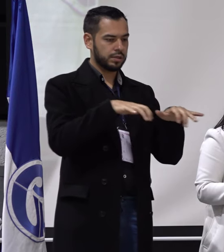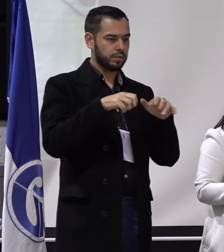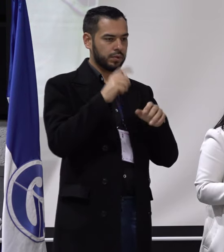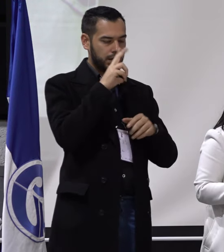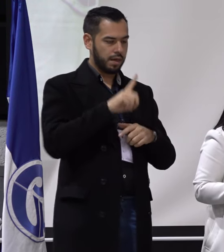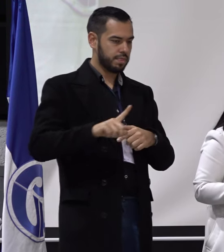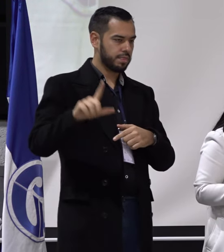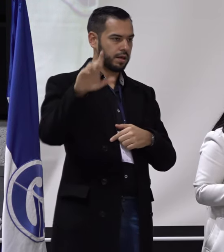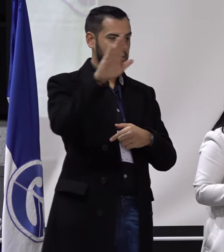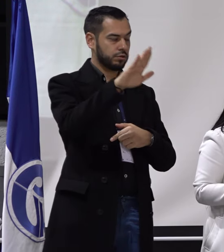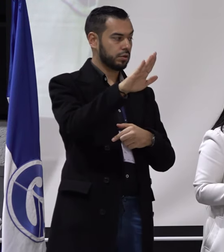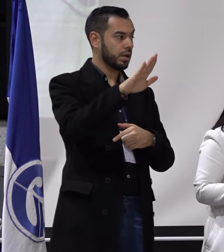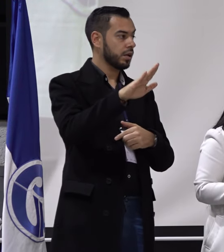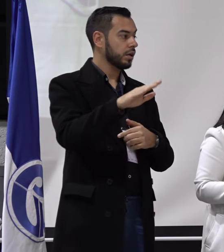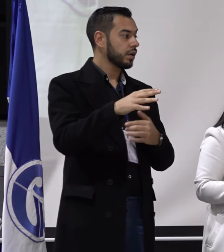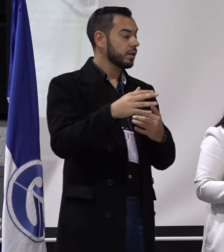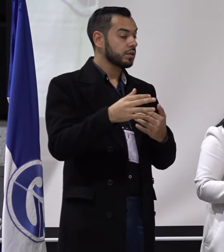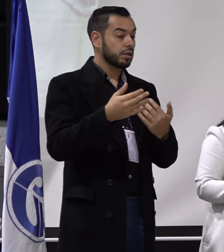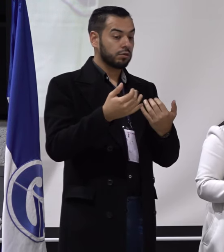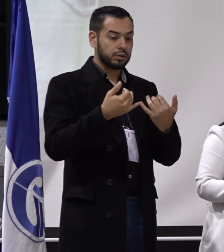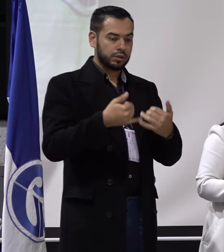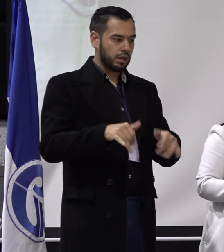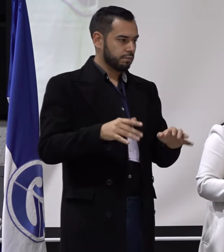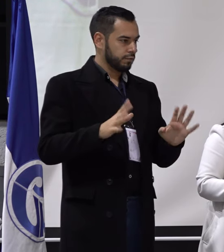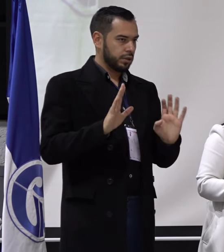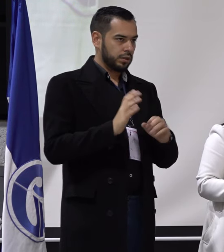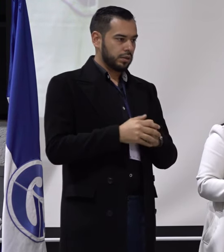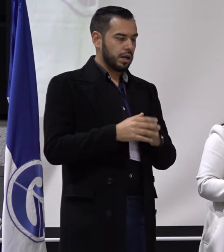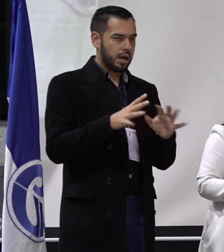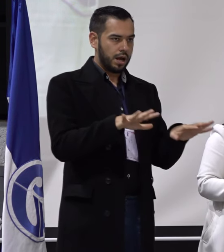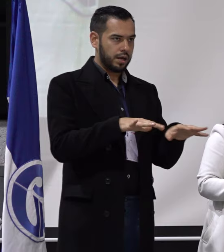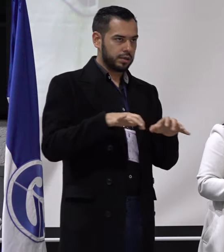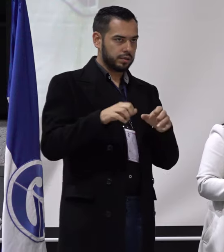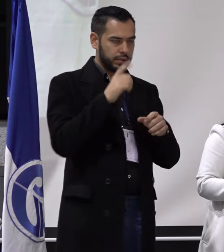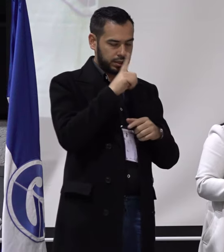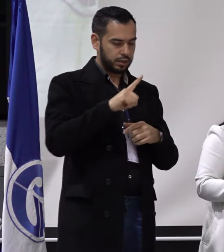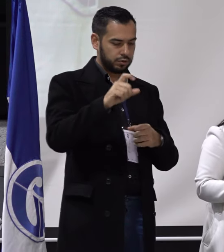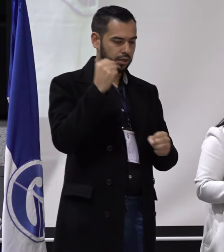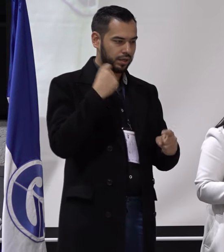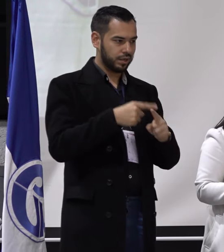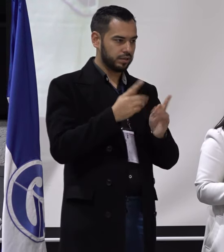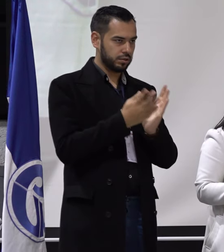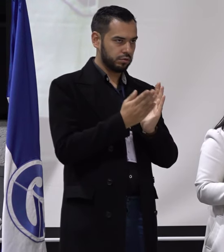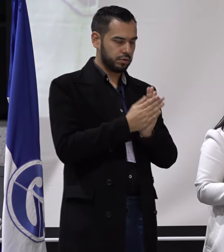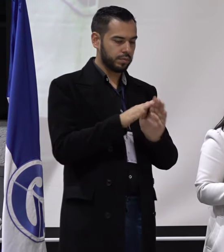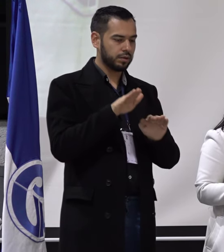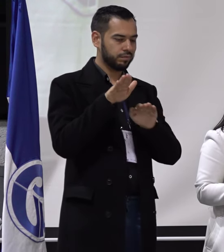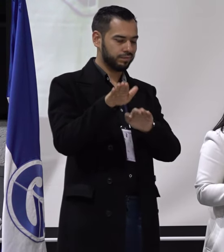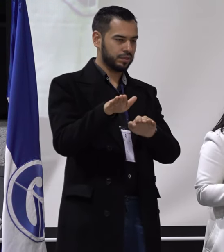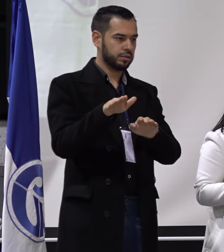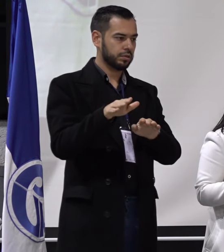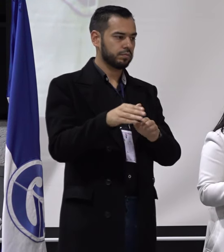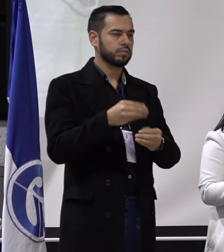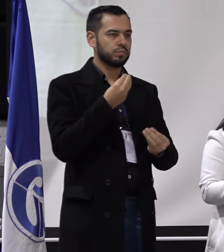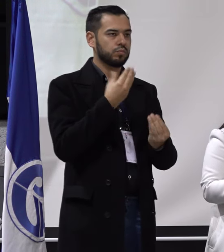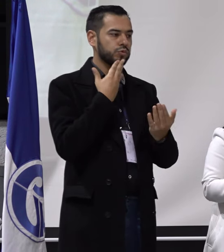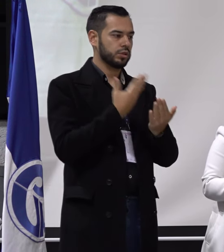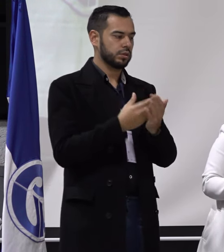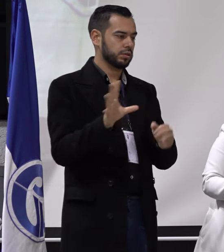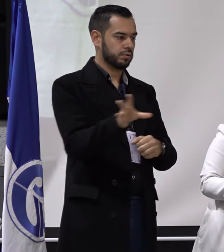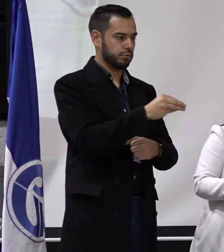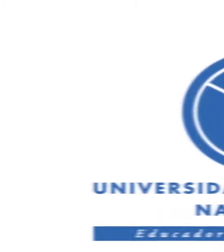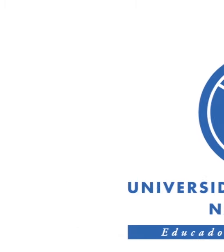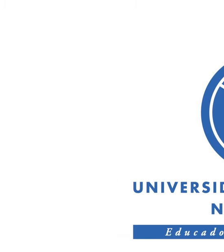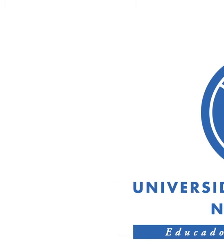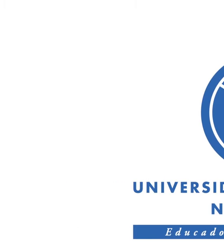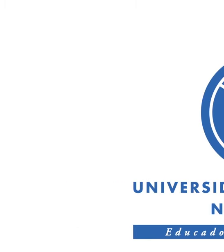Y, pues, siendo así, se daría por terminada la Asamblea Nacional de Egresados para la elección de representantes. Muchísimas gracias a todos.